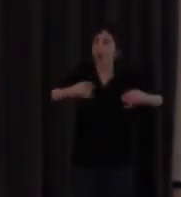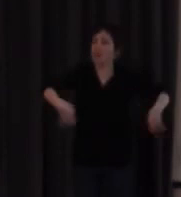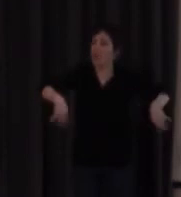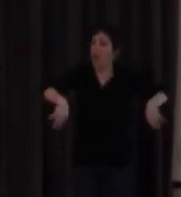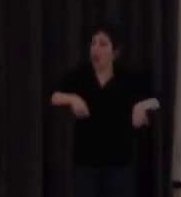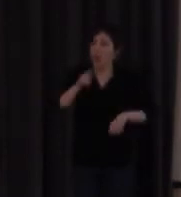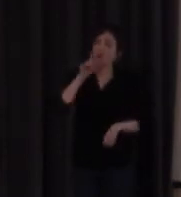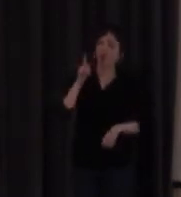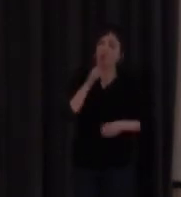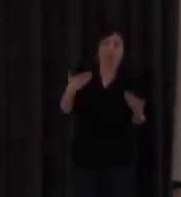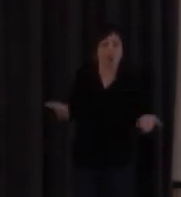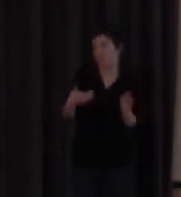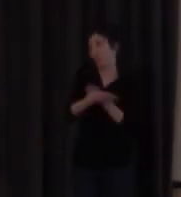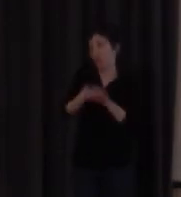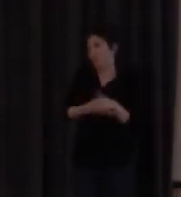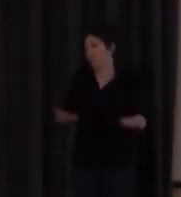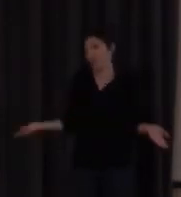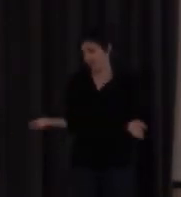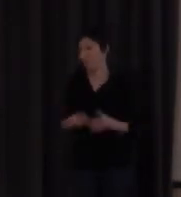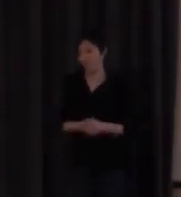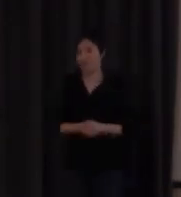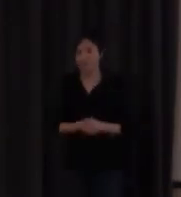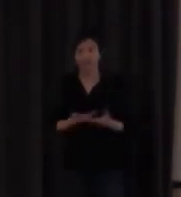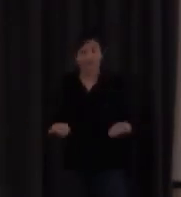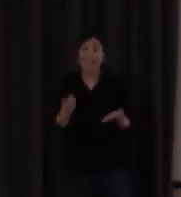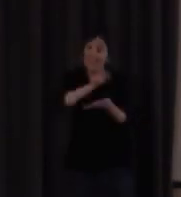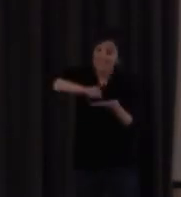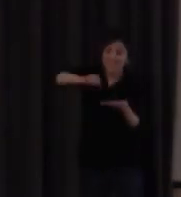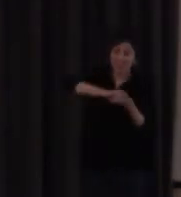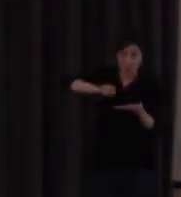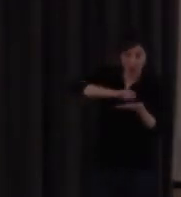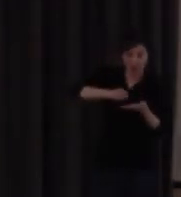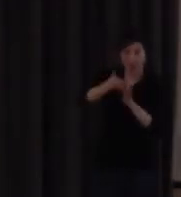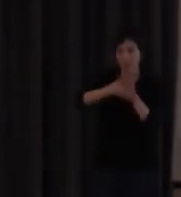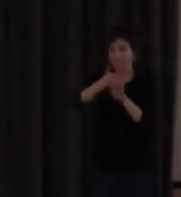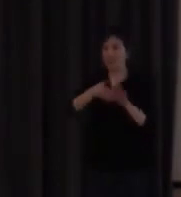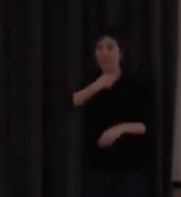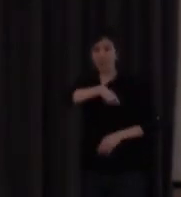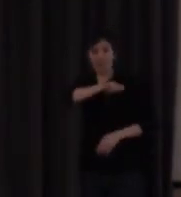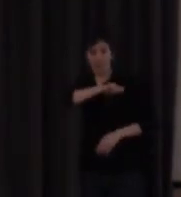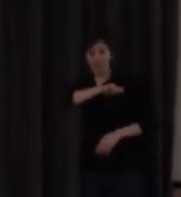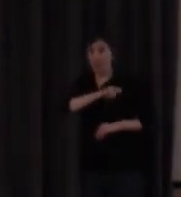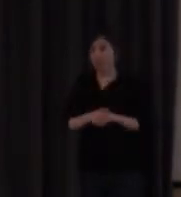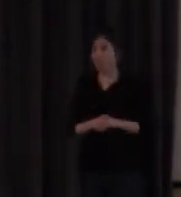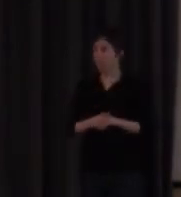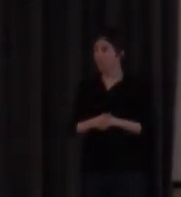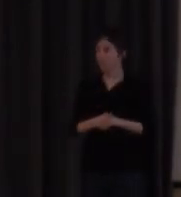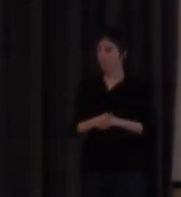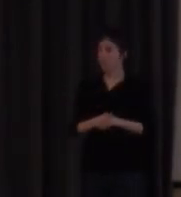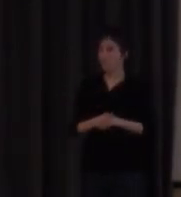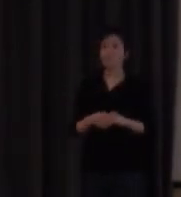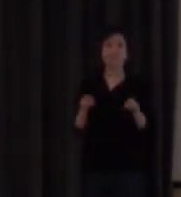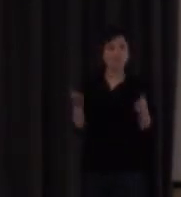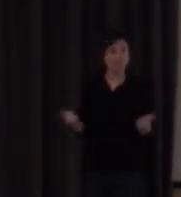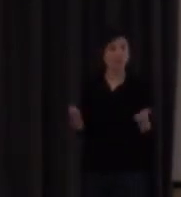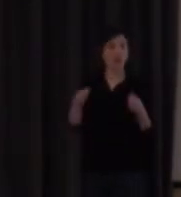és a dir, la llengua de signes. La escriptura de la llengua de signes espanyola, mitjançant el sistema